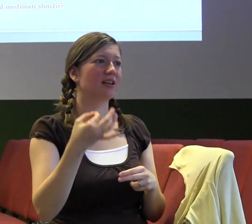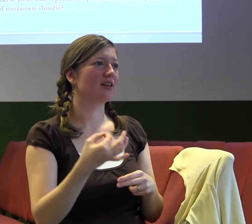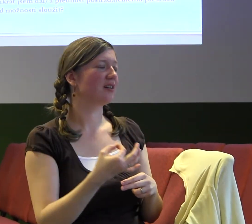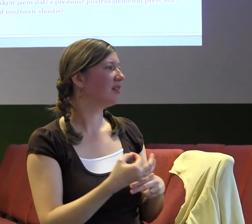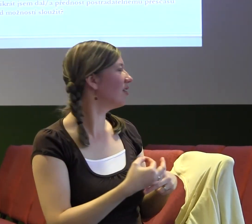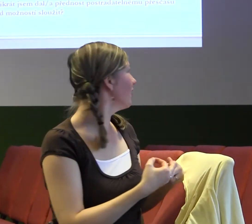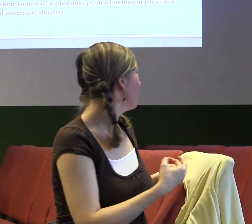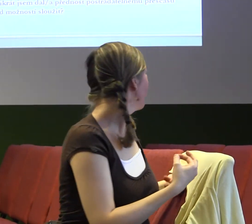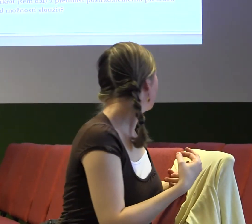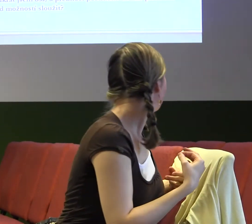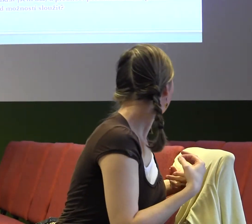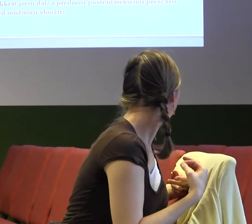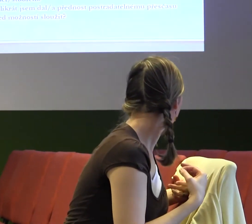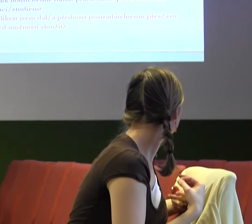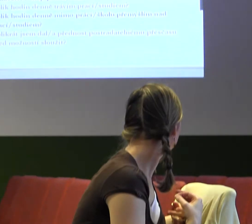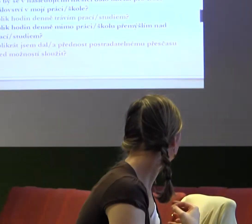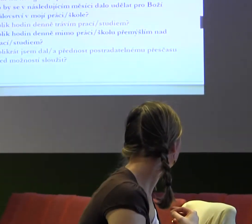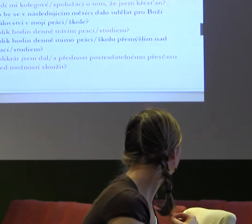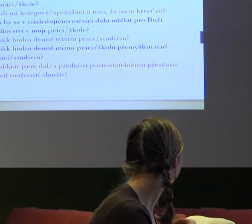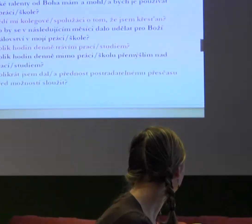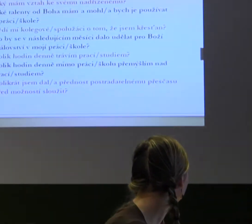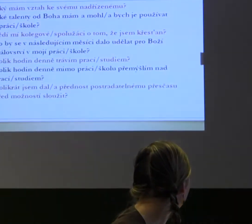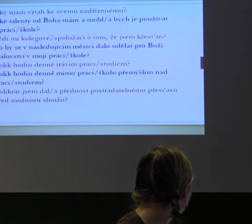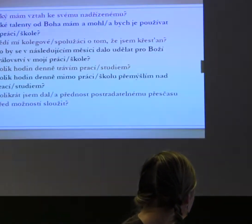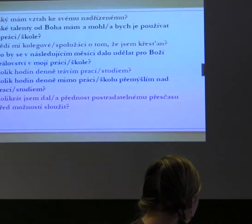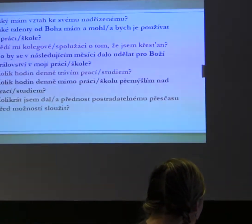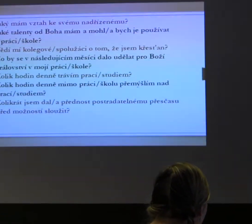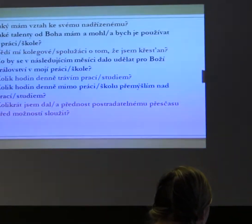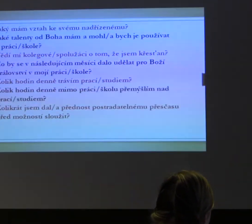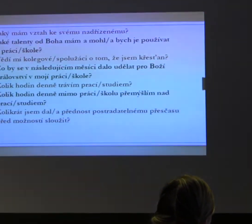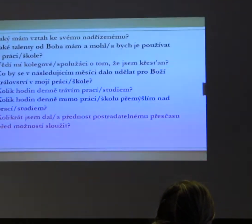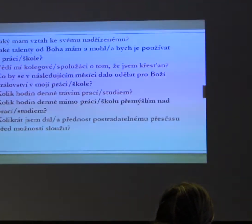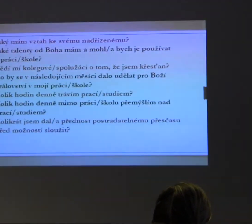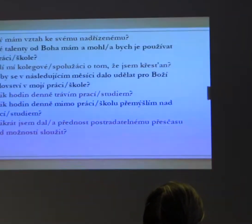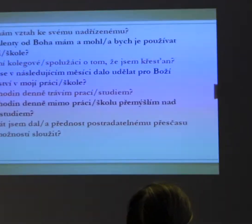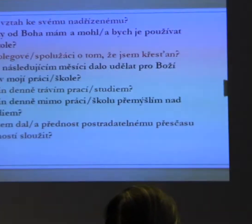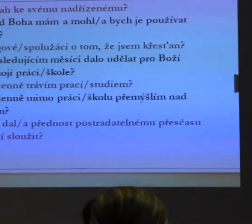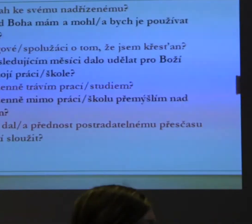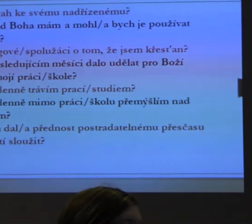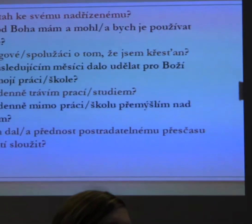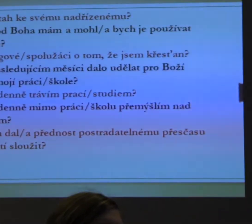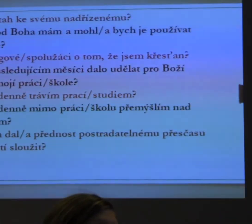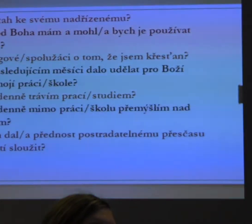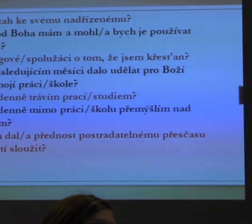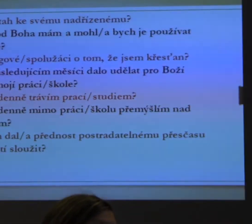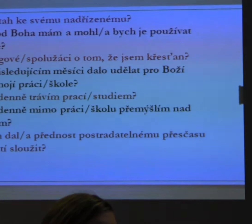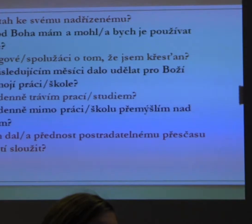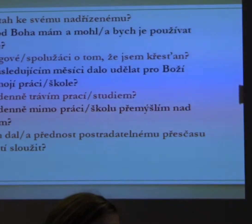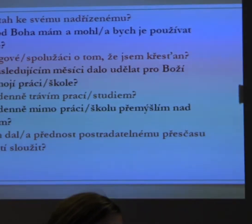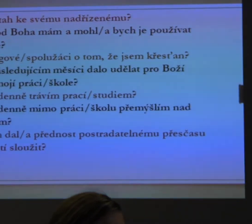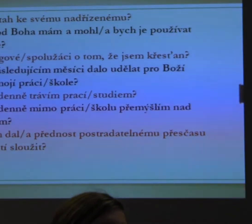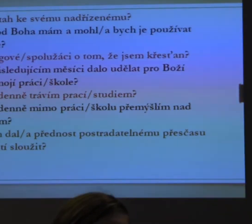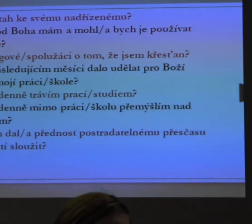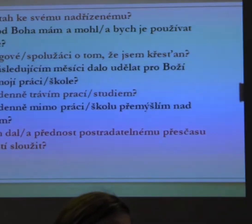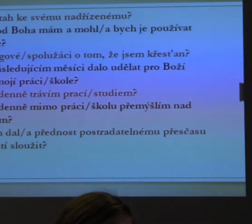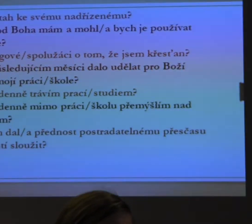nebude žádná hudba hrát, kdy bude tady prostě ticho a můžeme si všichni ty otázky přečíst a zkusit si na ně zodpovědět. A